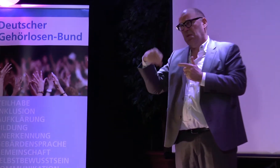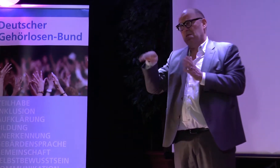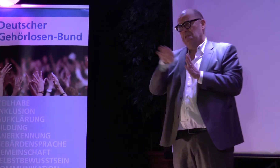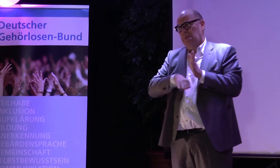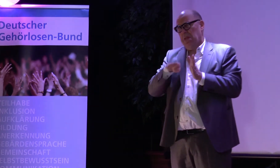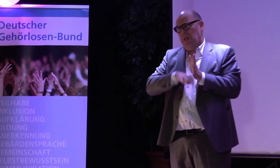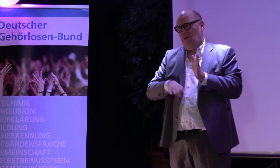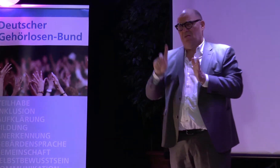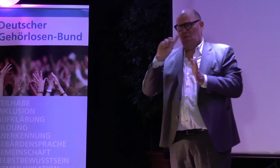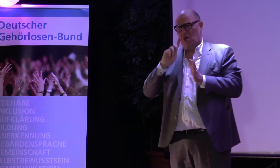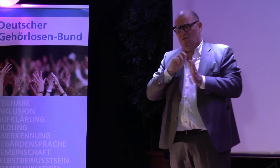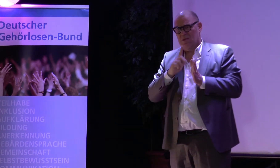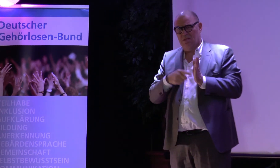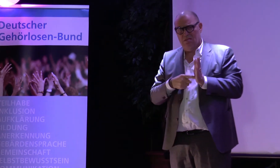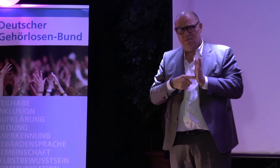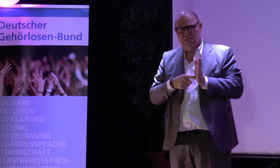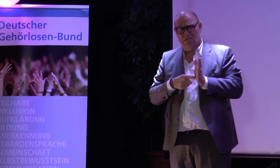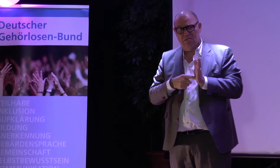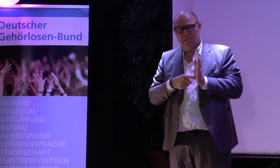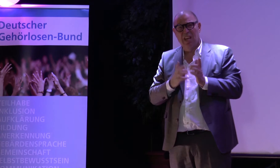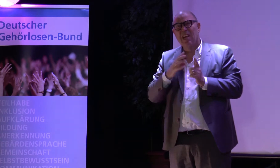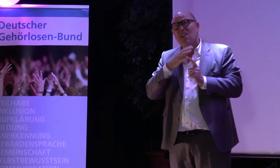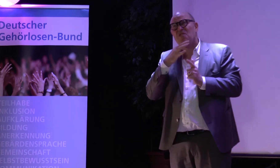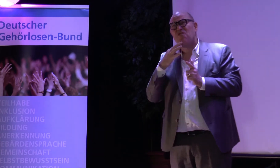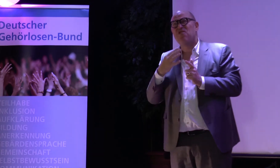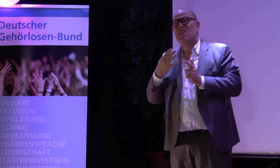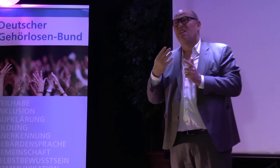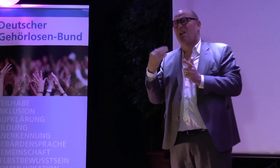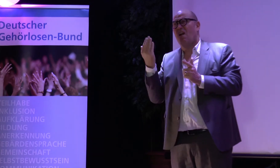Und wir haben natürlich auch viel Diskriminierung erfahren in der Zeit.